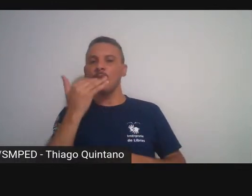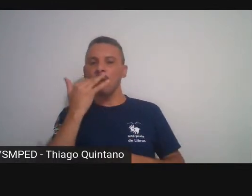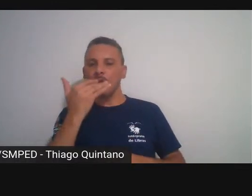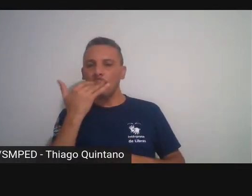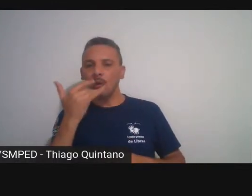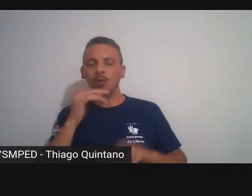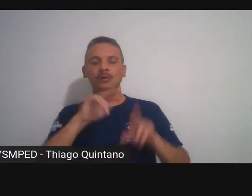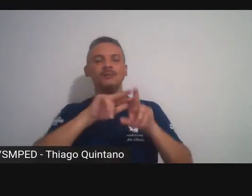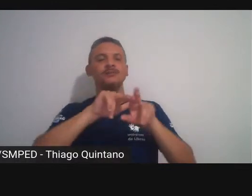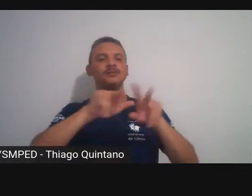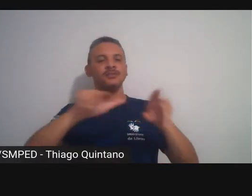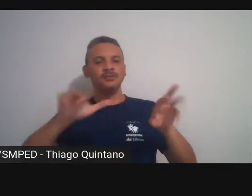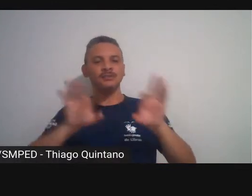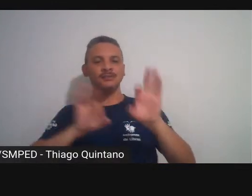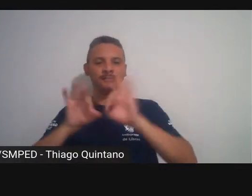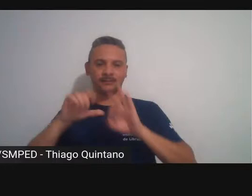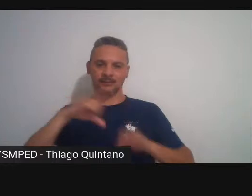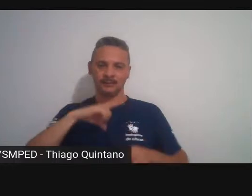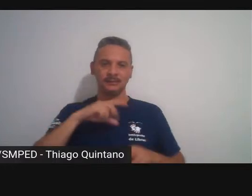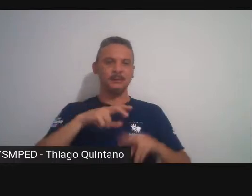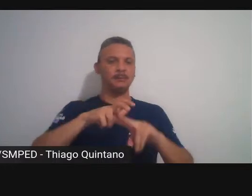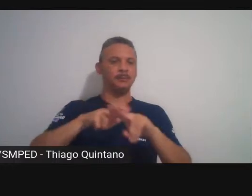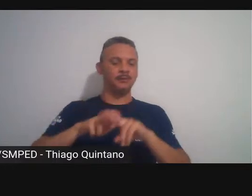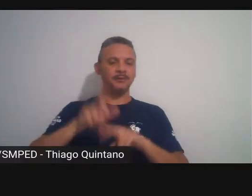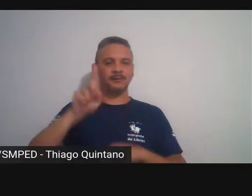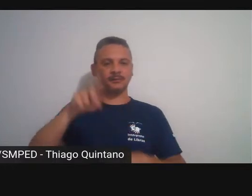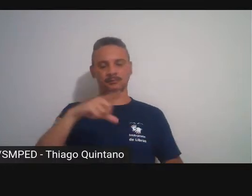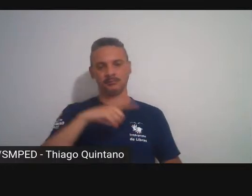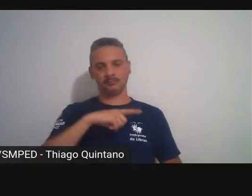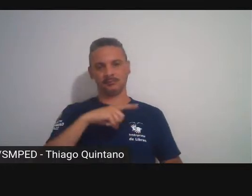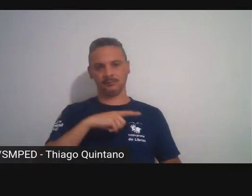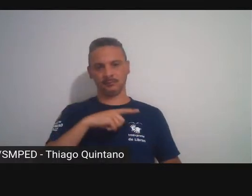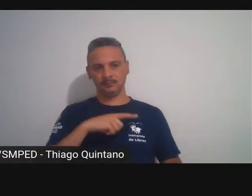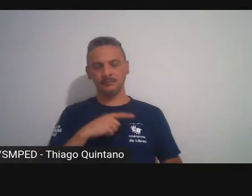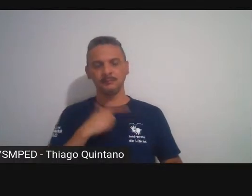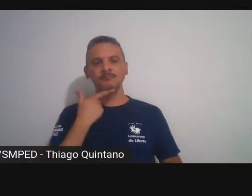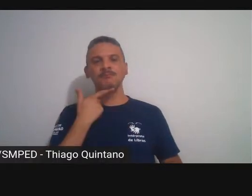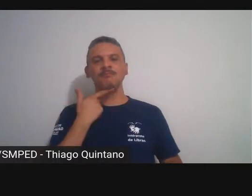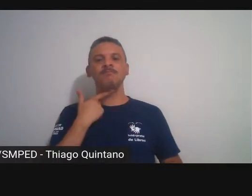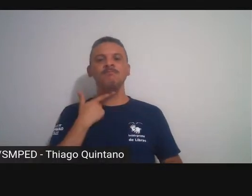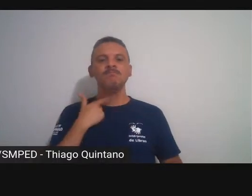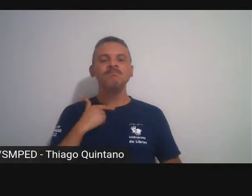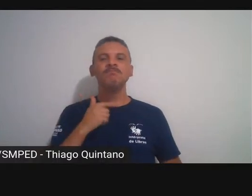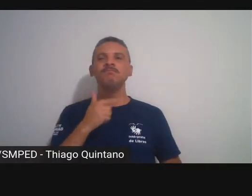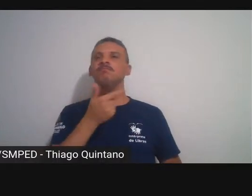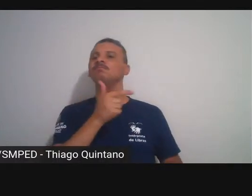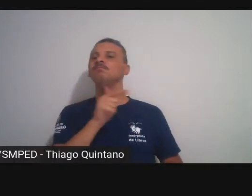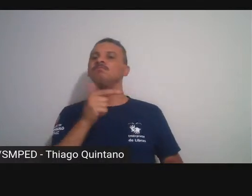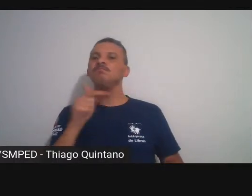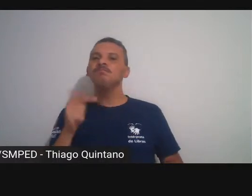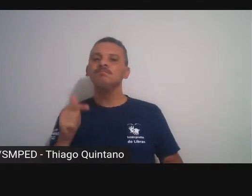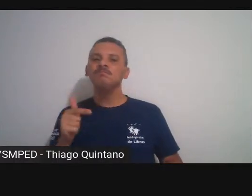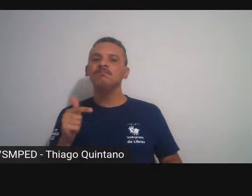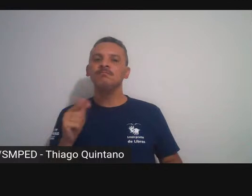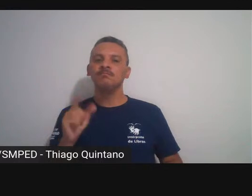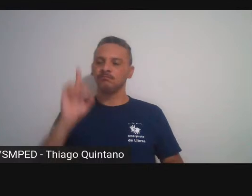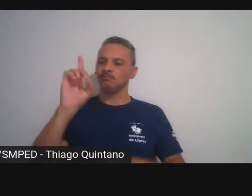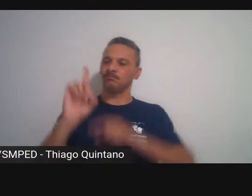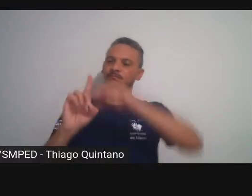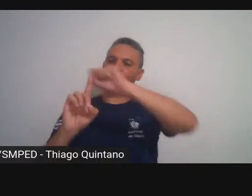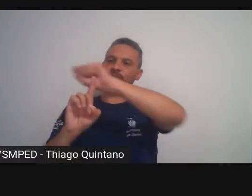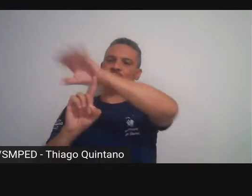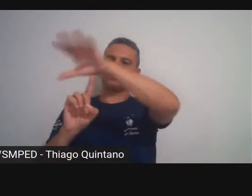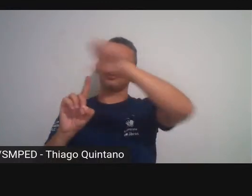coloridos e por isso que essa essa vontade de não ter a antena junto